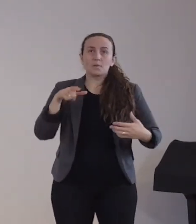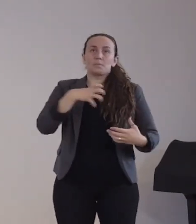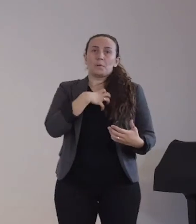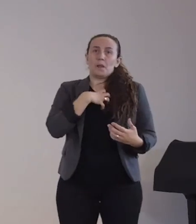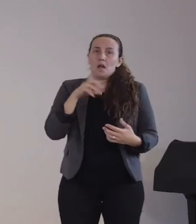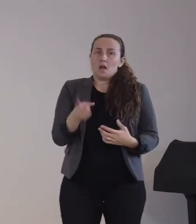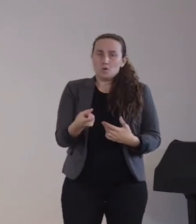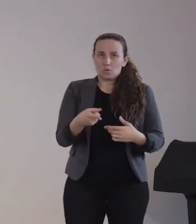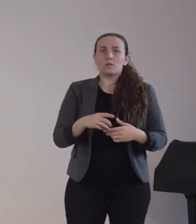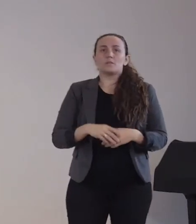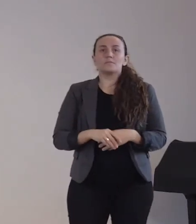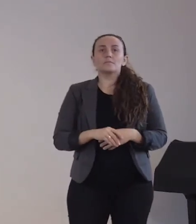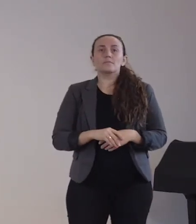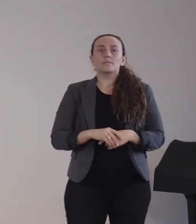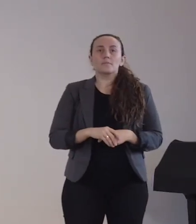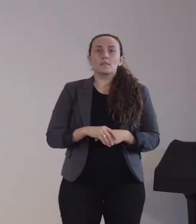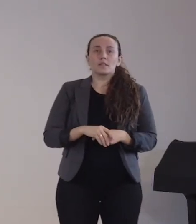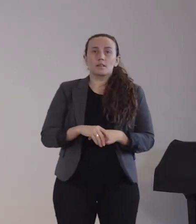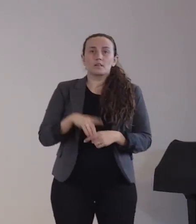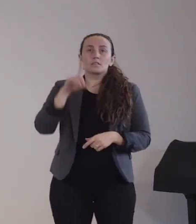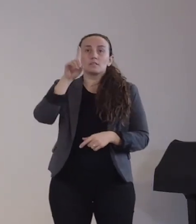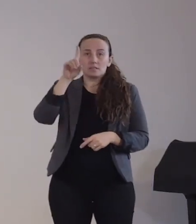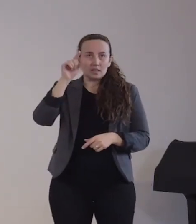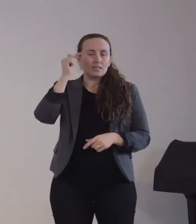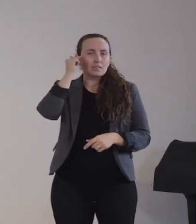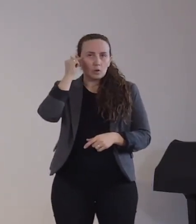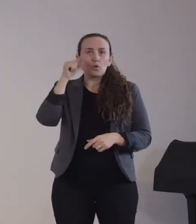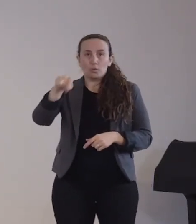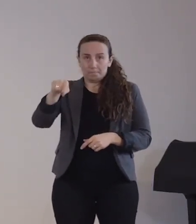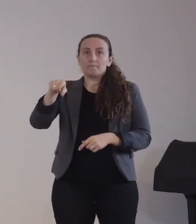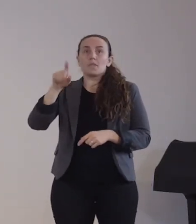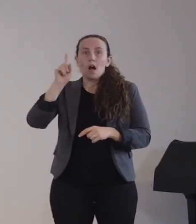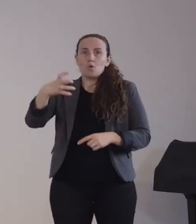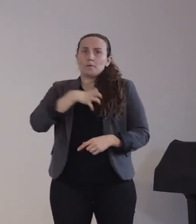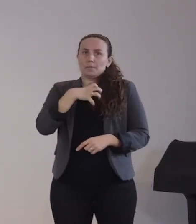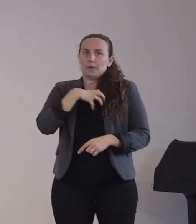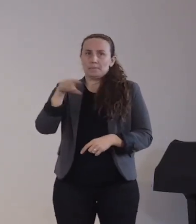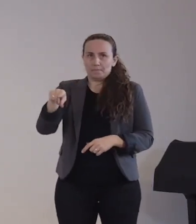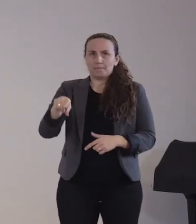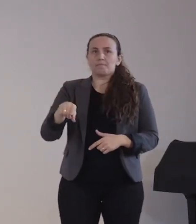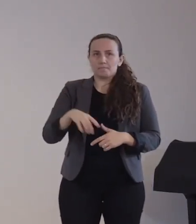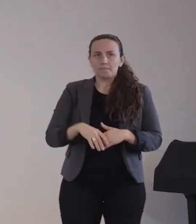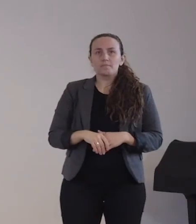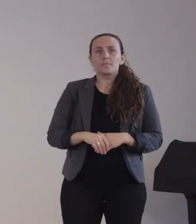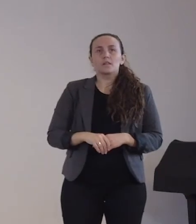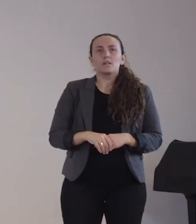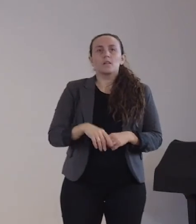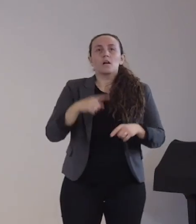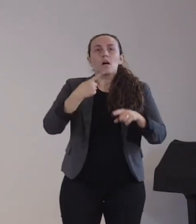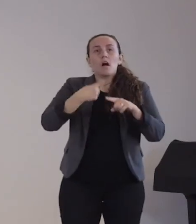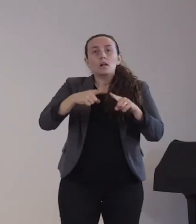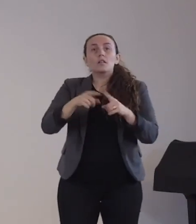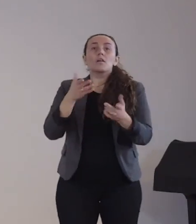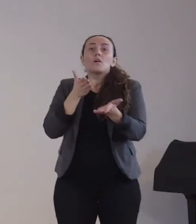und andere chronische Erkrankungen wie Erkrankungen des Herz-Preislauf-Systems,